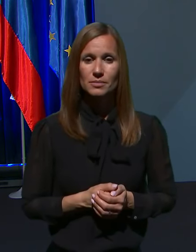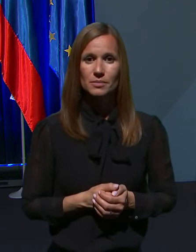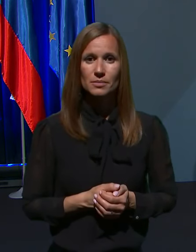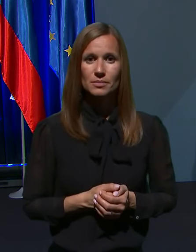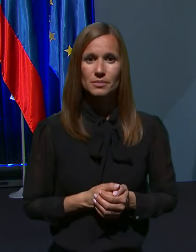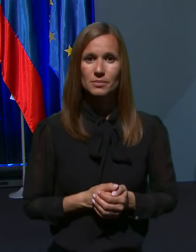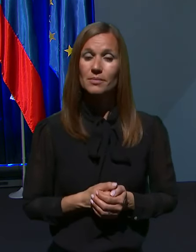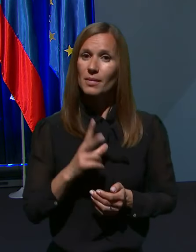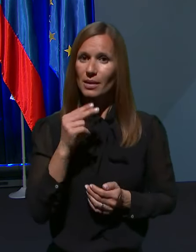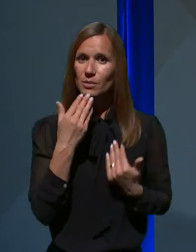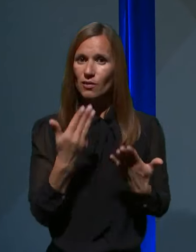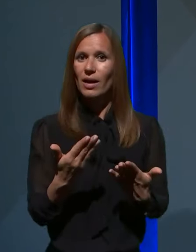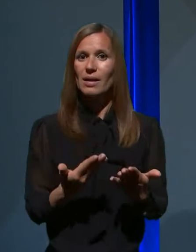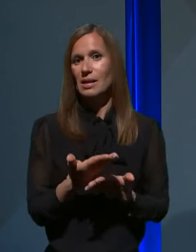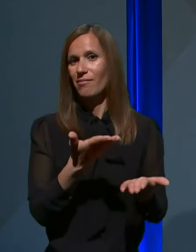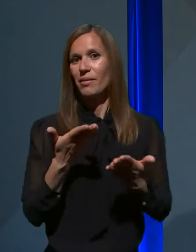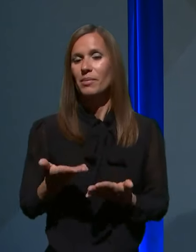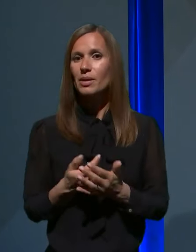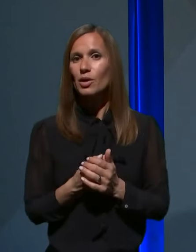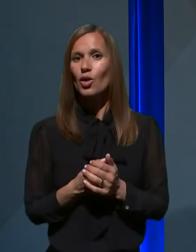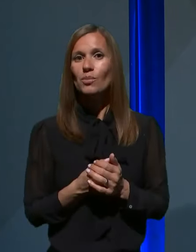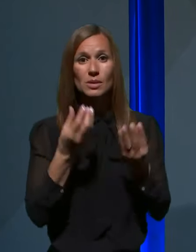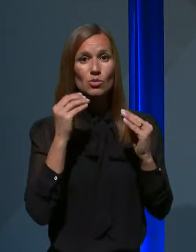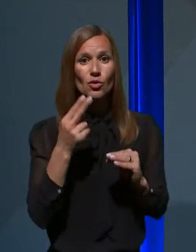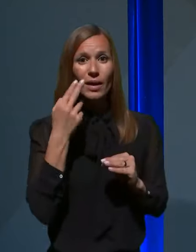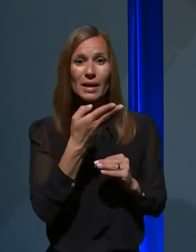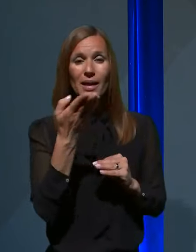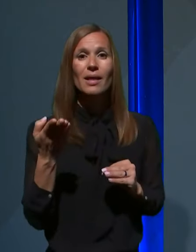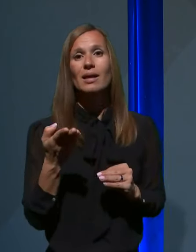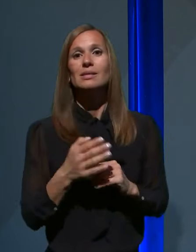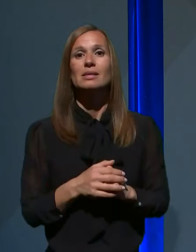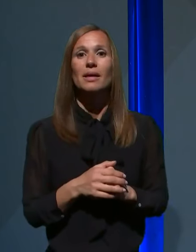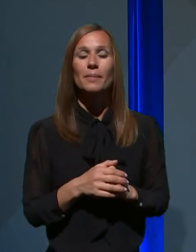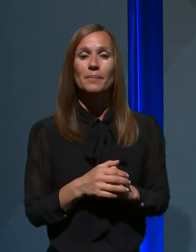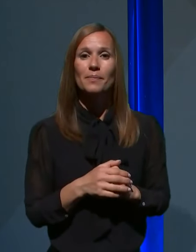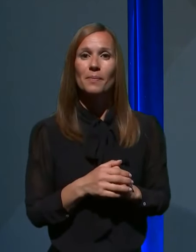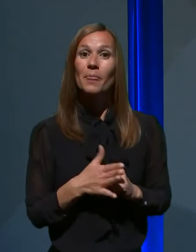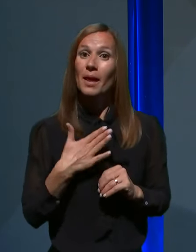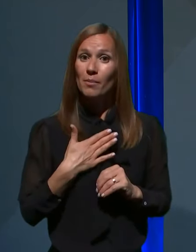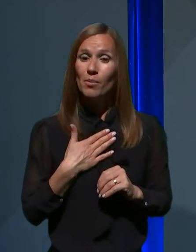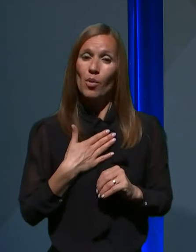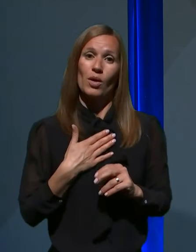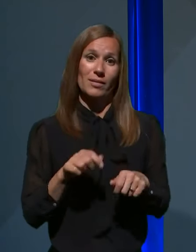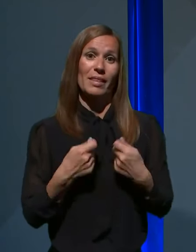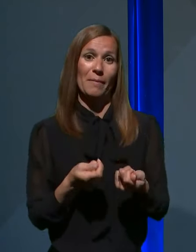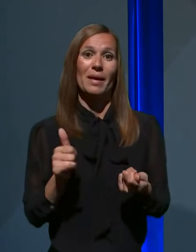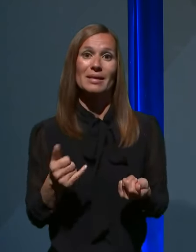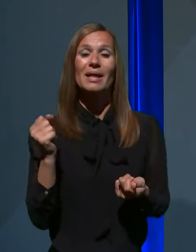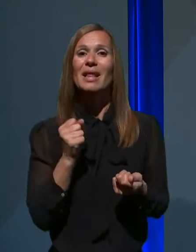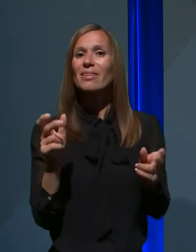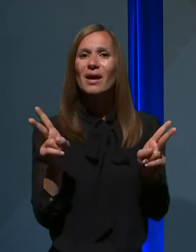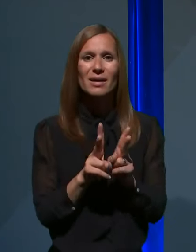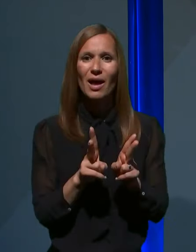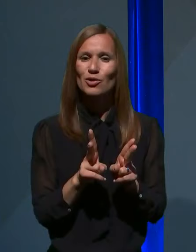Najlepša hvala za povabilo, spoštovane gledalke, spoštovani gledalci. Moj namen danes je, da na hitro